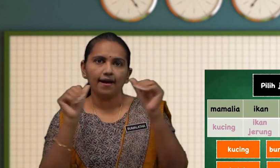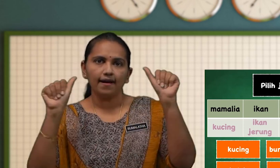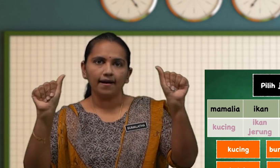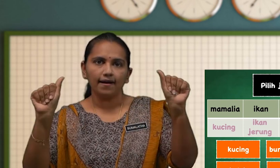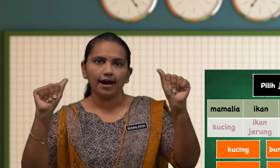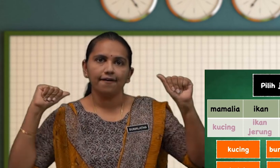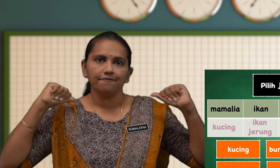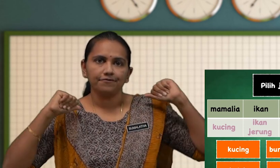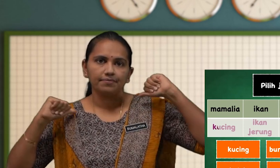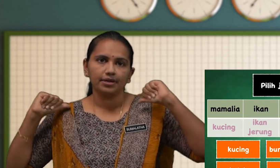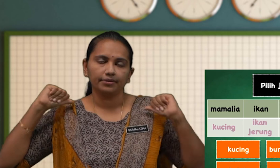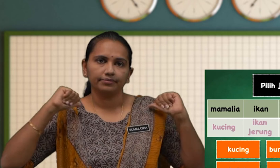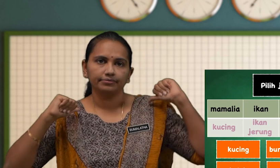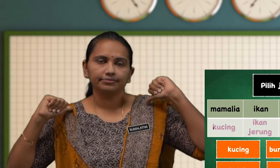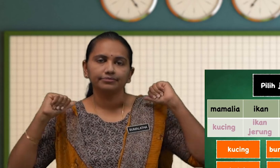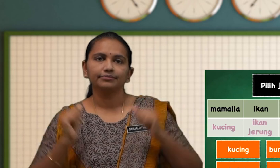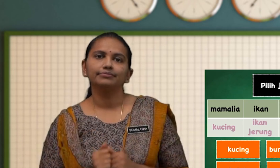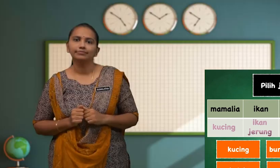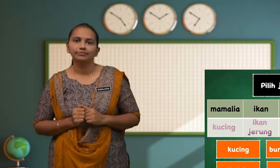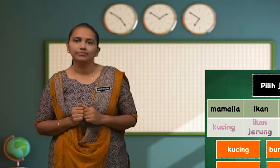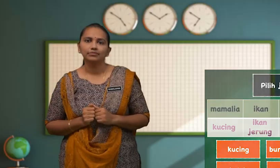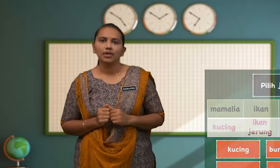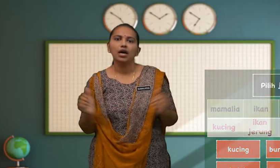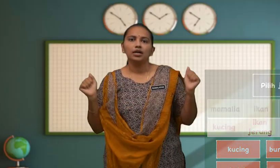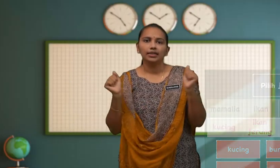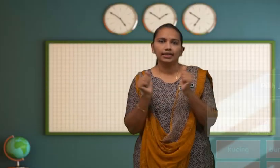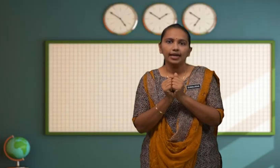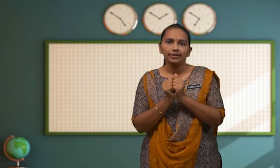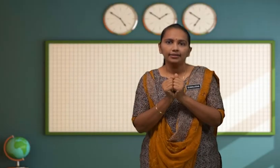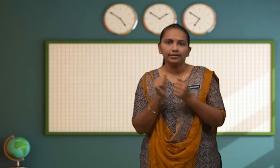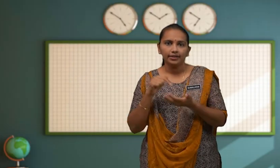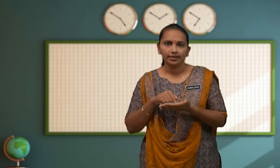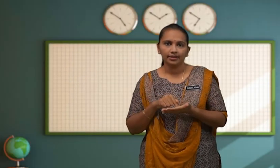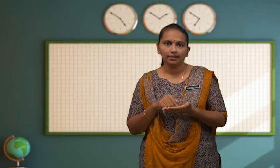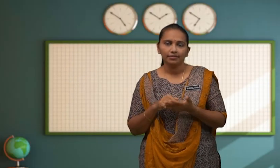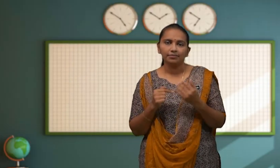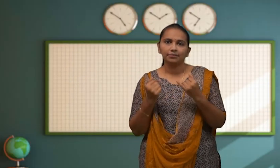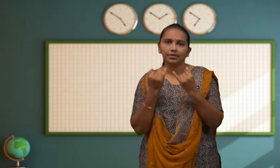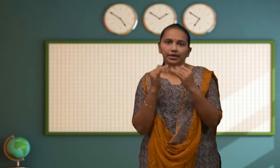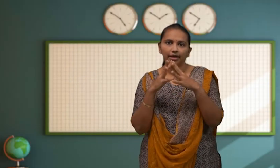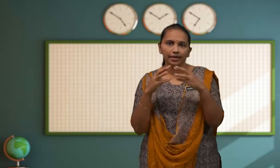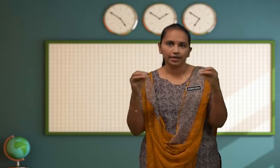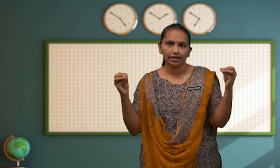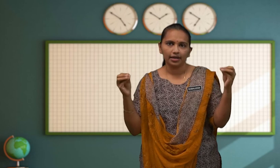Amphibia Dengan Ini Akhir